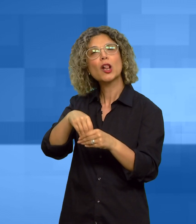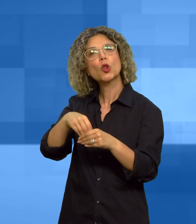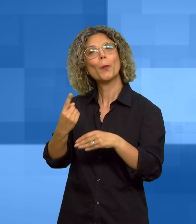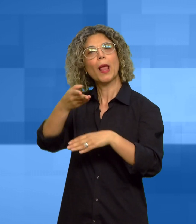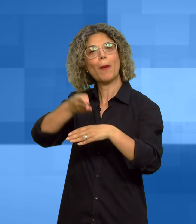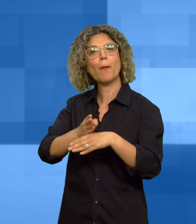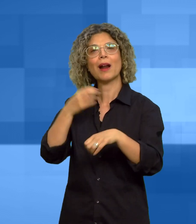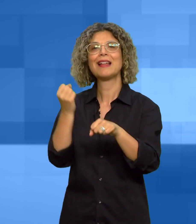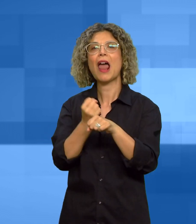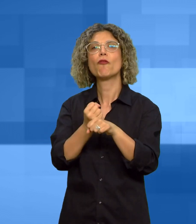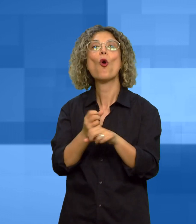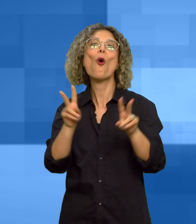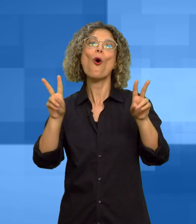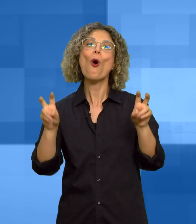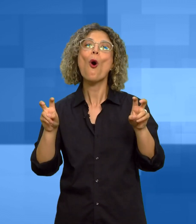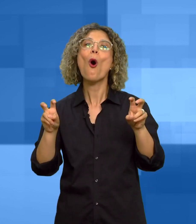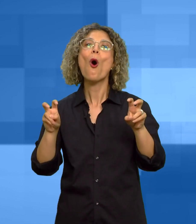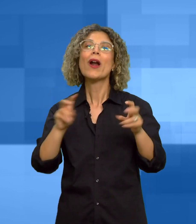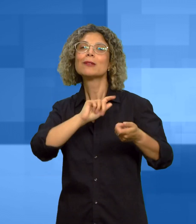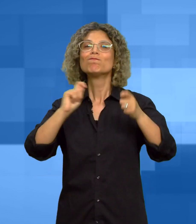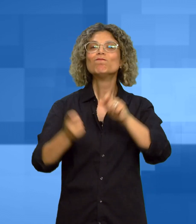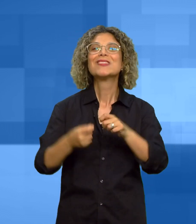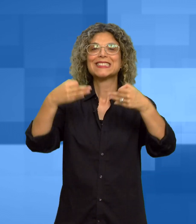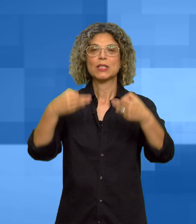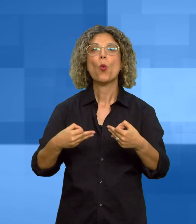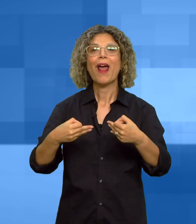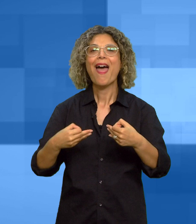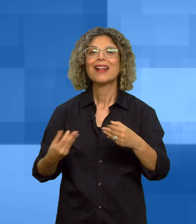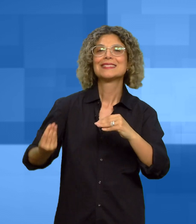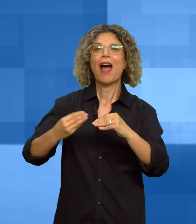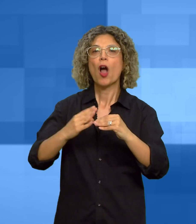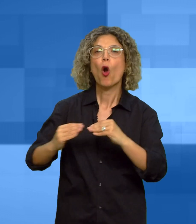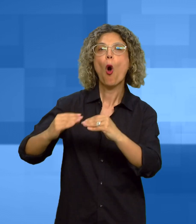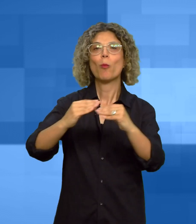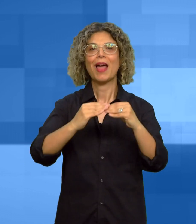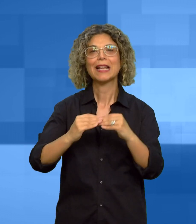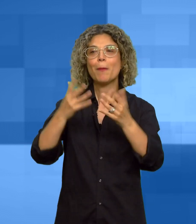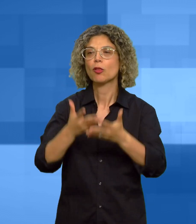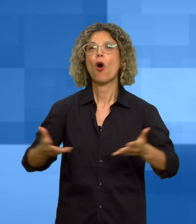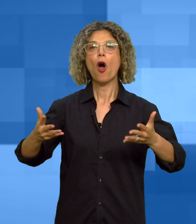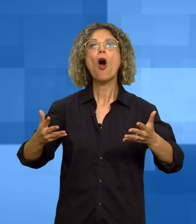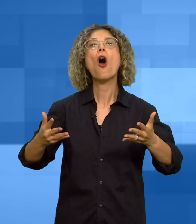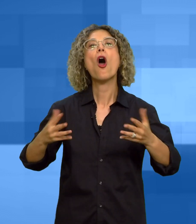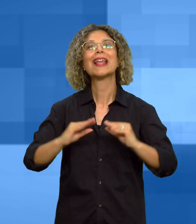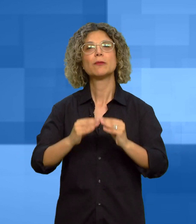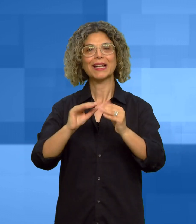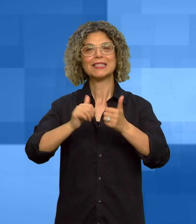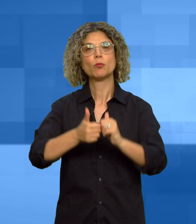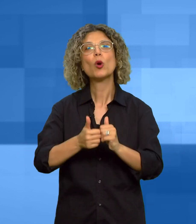messa a norma a completamento ed ampliamento degli impianti sportivi in gestione al TC